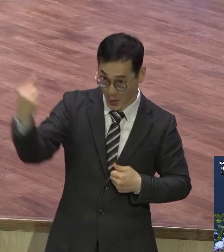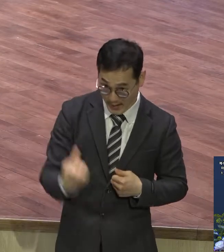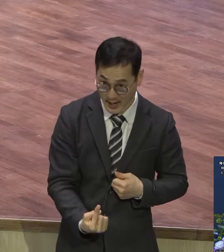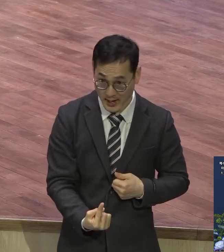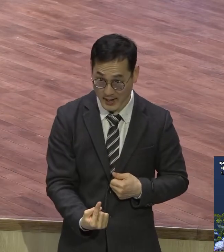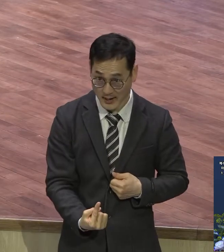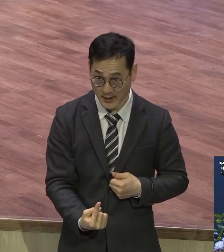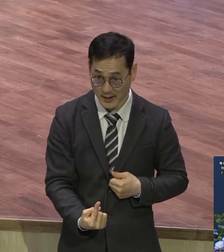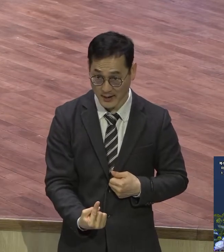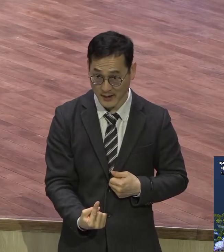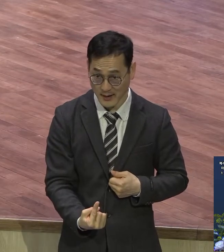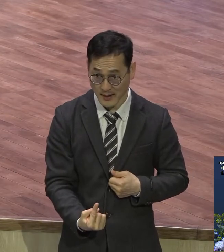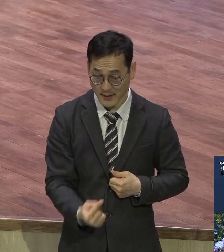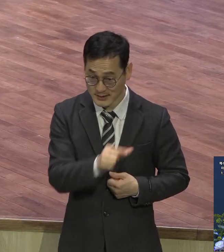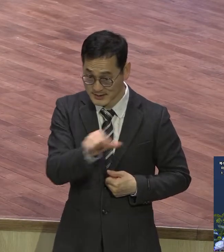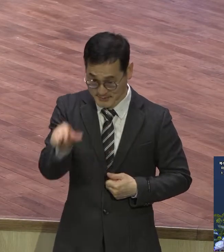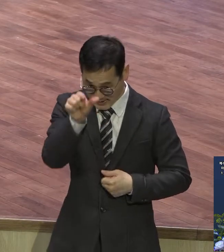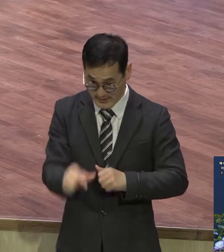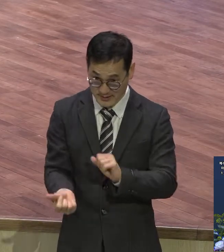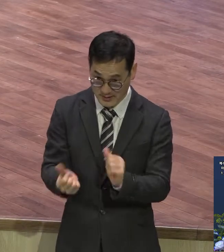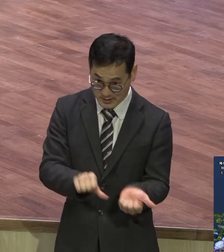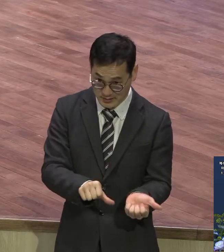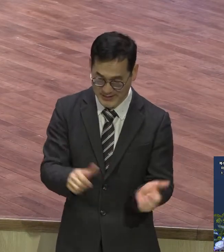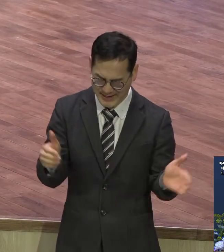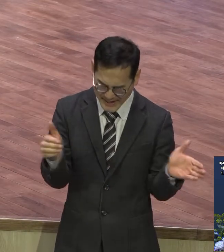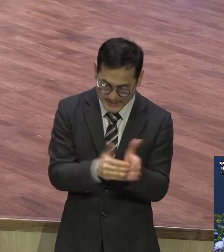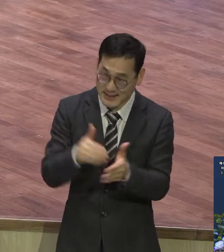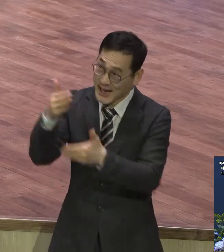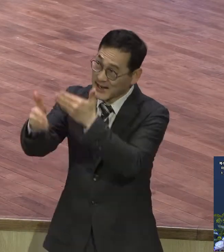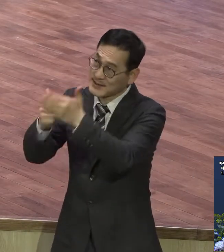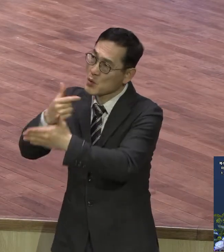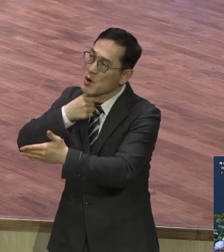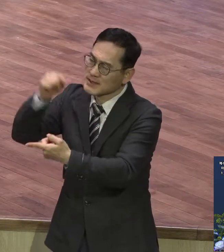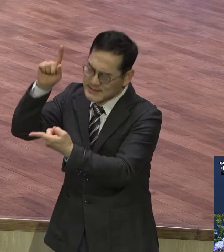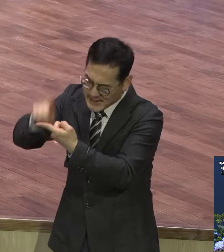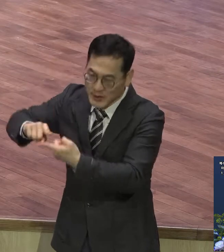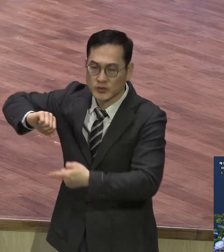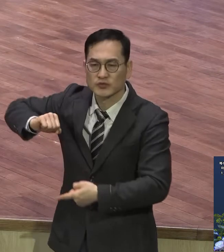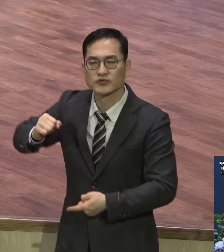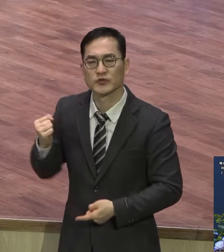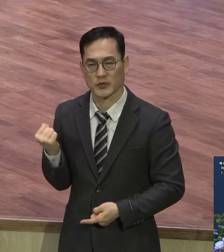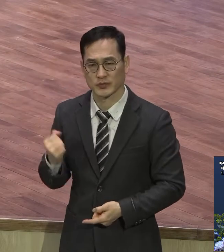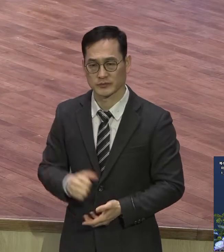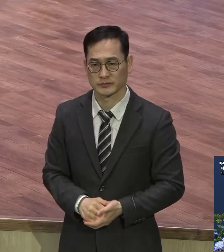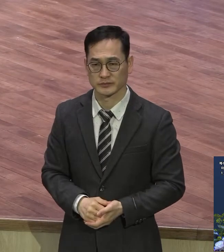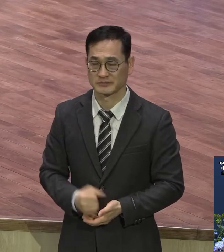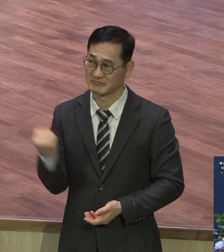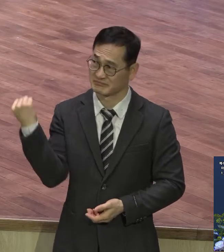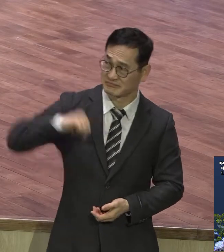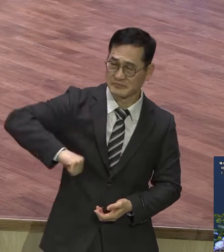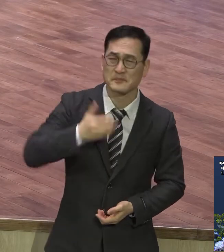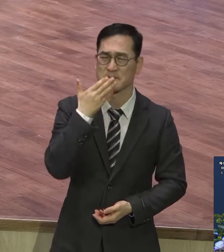뜻과 계획에 순종했어요 순종 안 할 수도 있어요 순종했어요